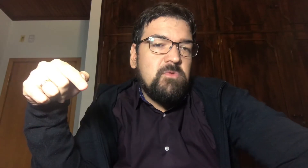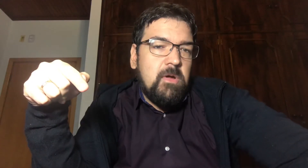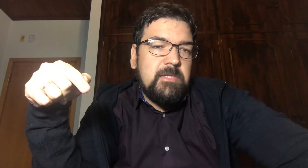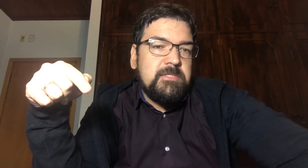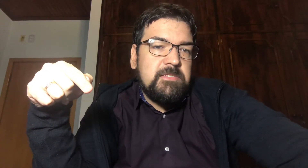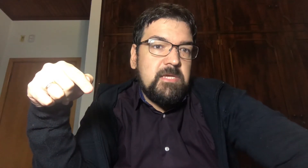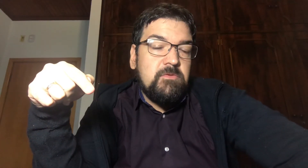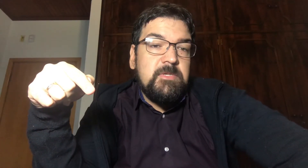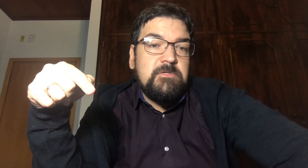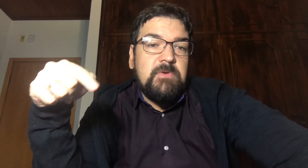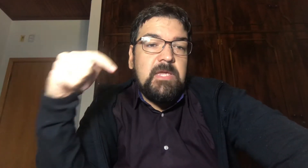dólares do Bitcoin